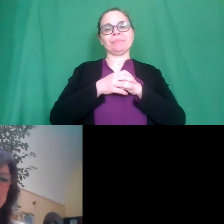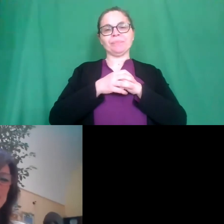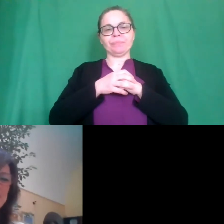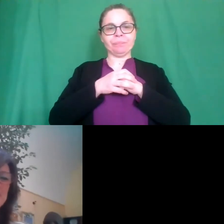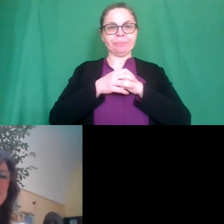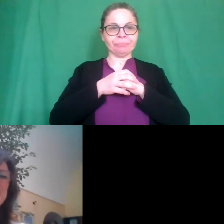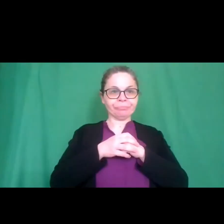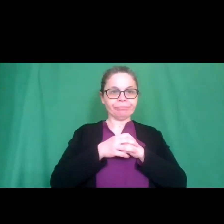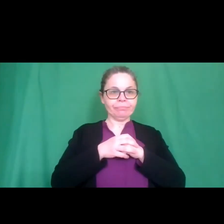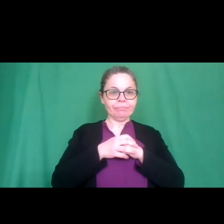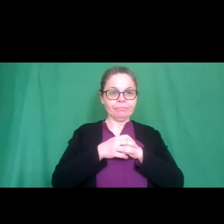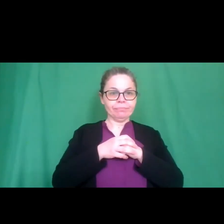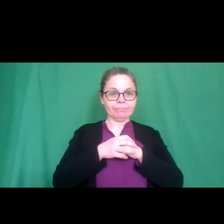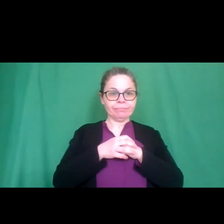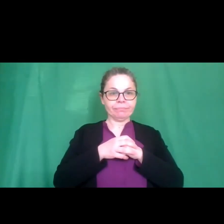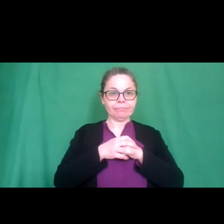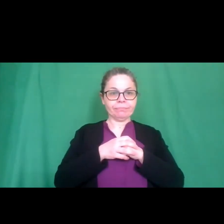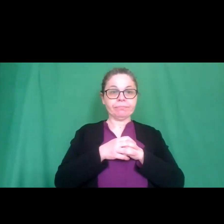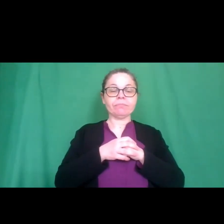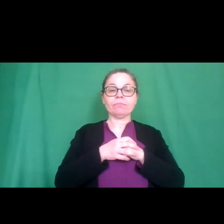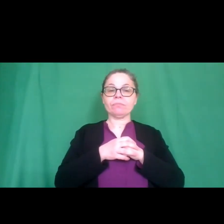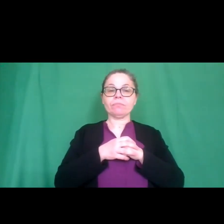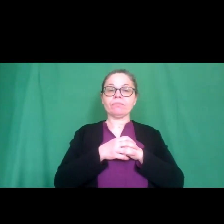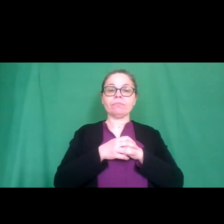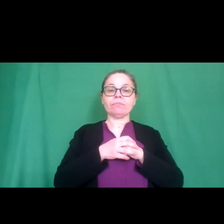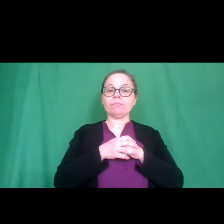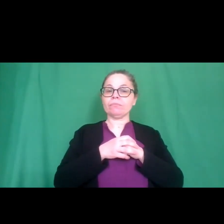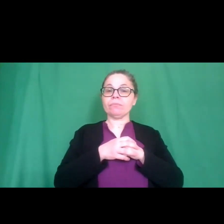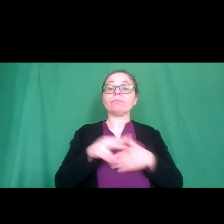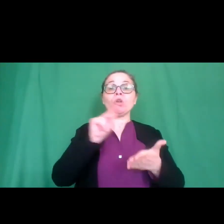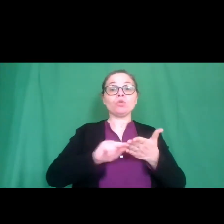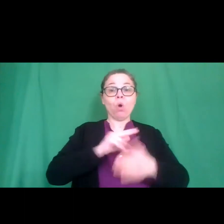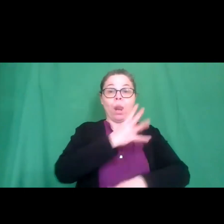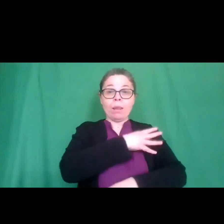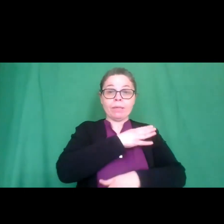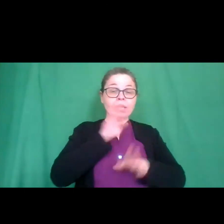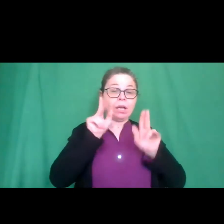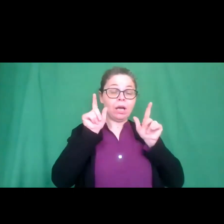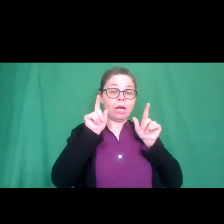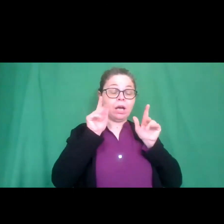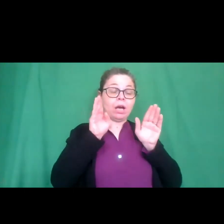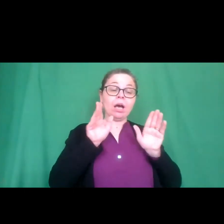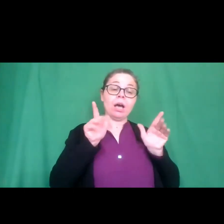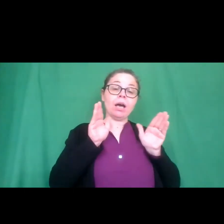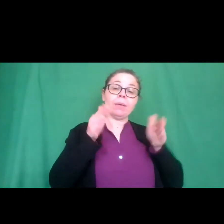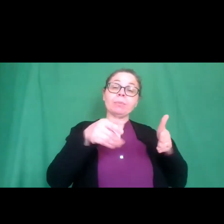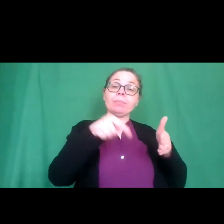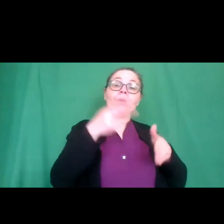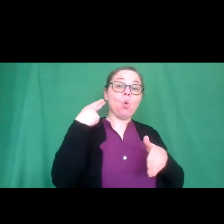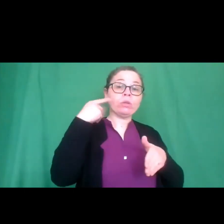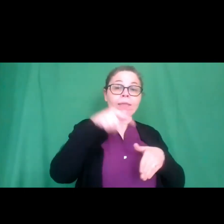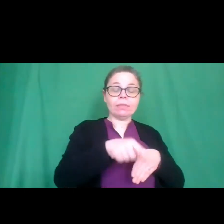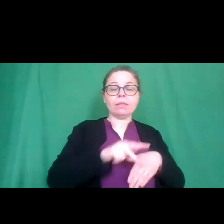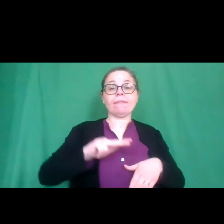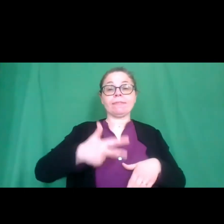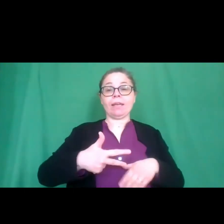bene passiamo adesso alla scuola primaria sezione udenti al terzo